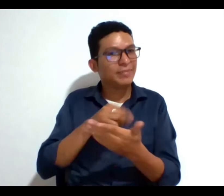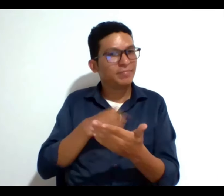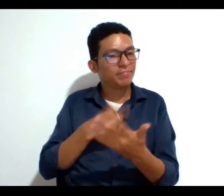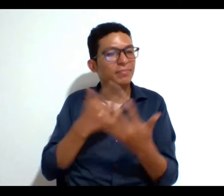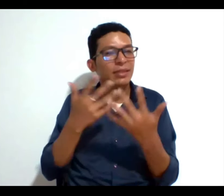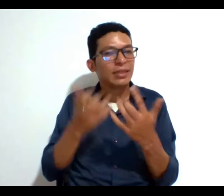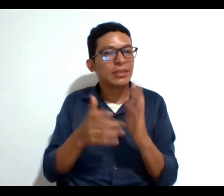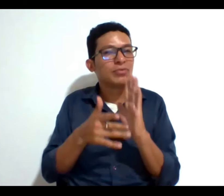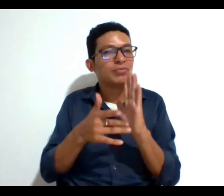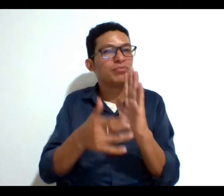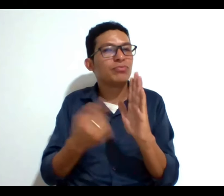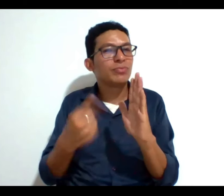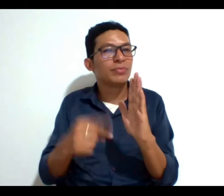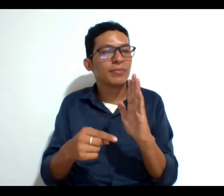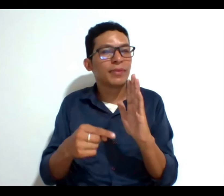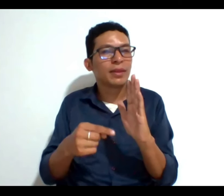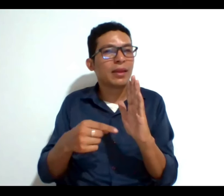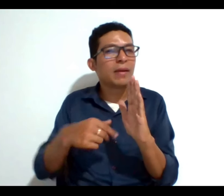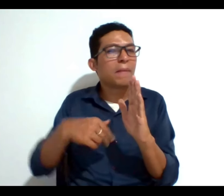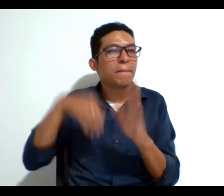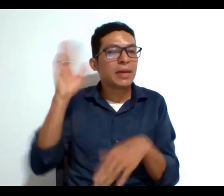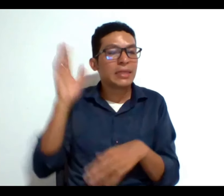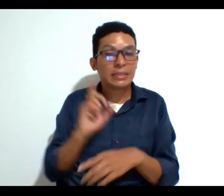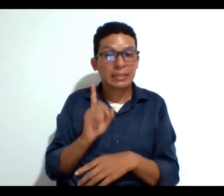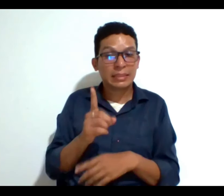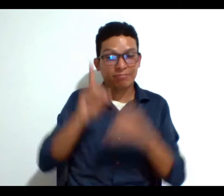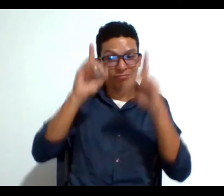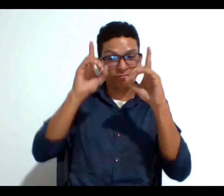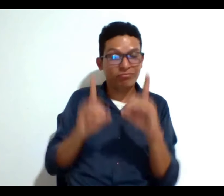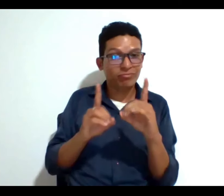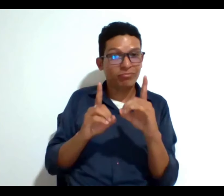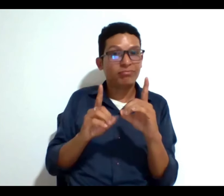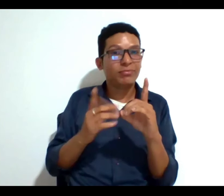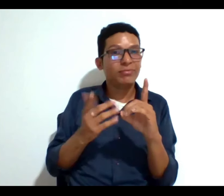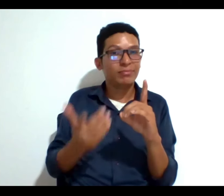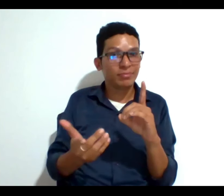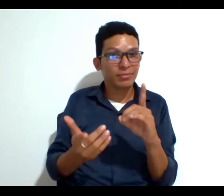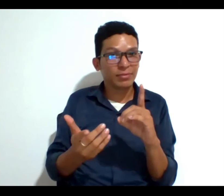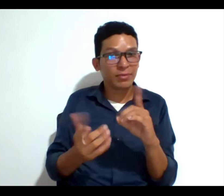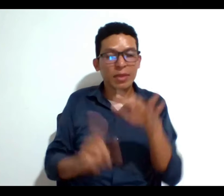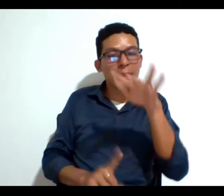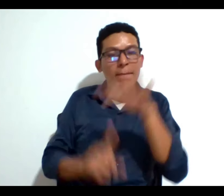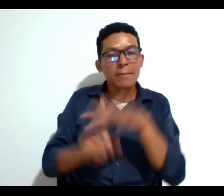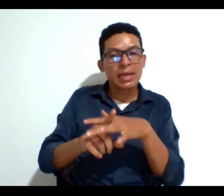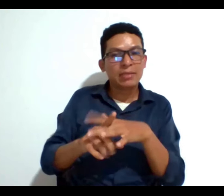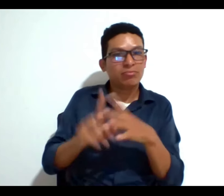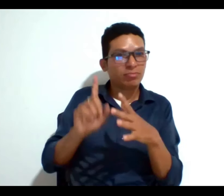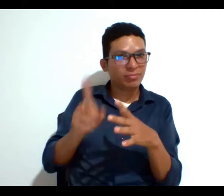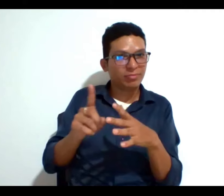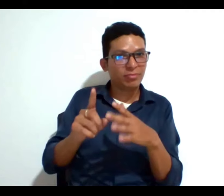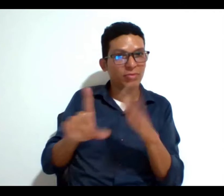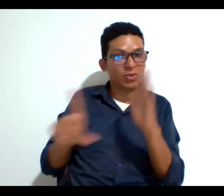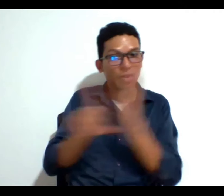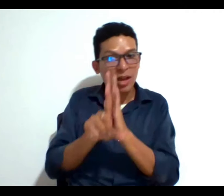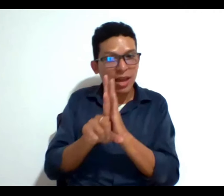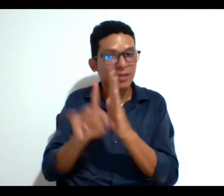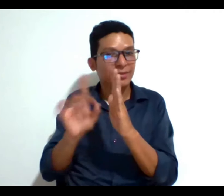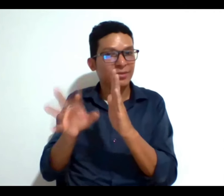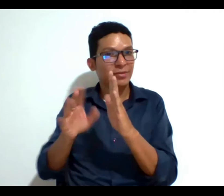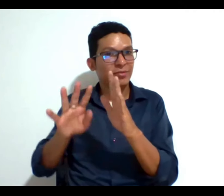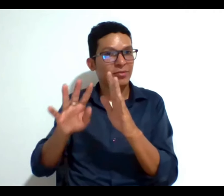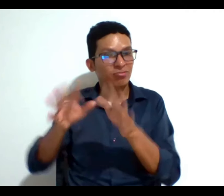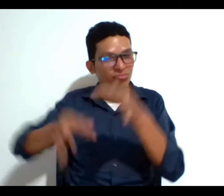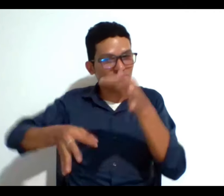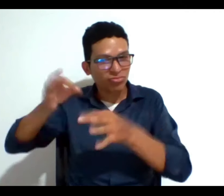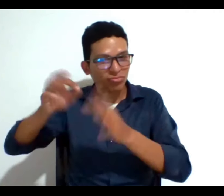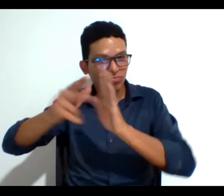señalar que el ideal no es que estas sean decisiones que sean producto de litigio o que lleguen a la corte pues por eso hemos